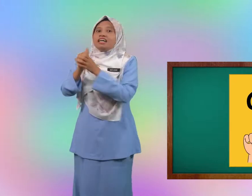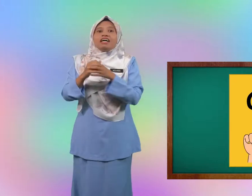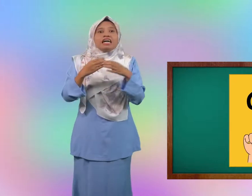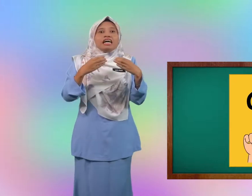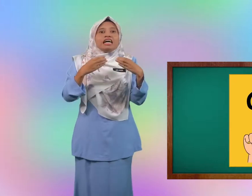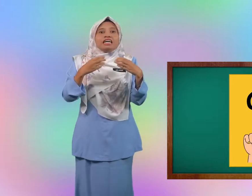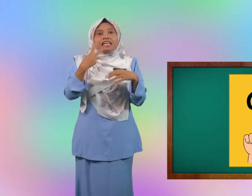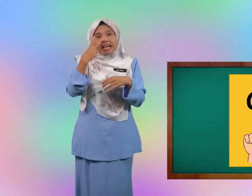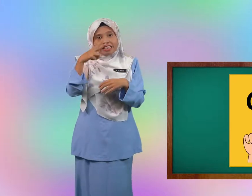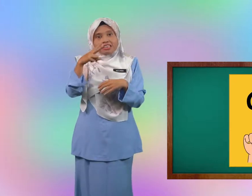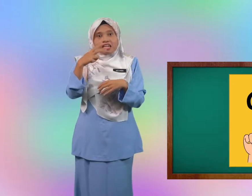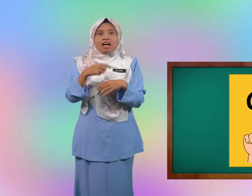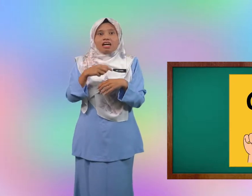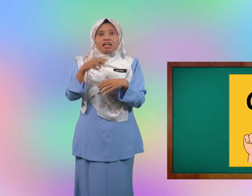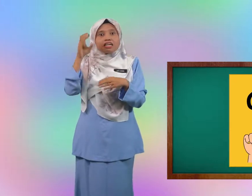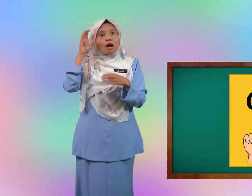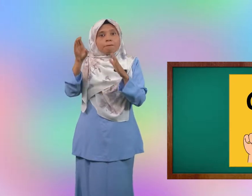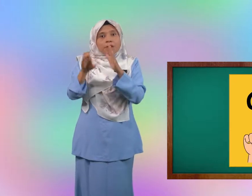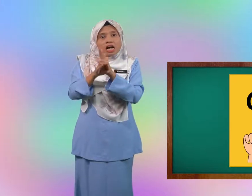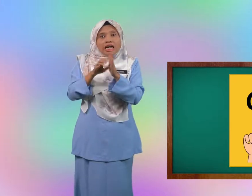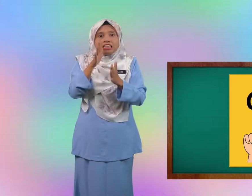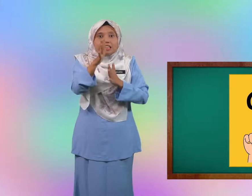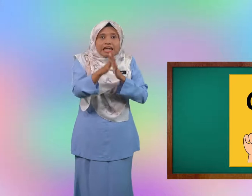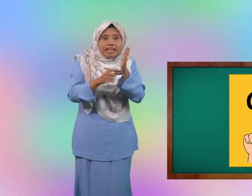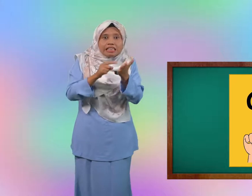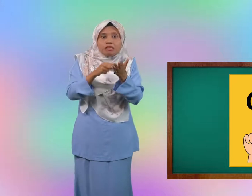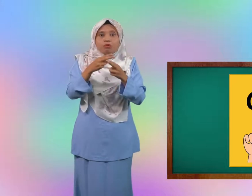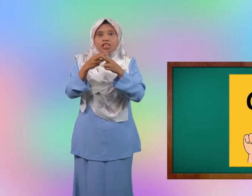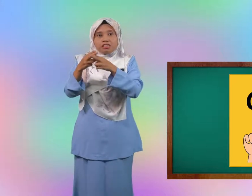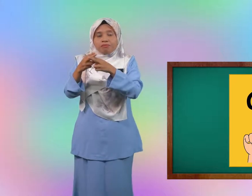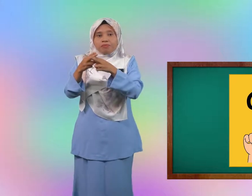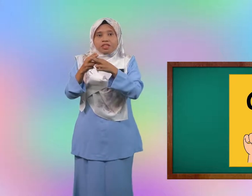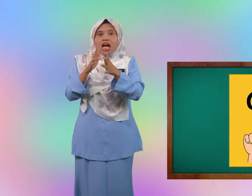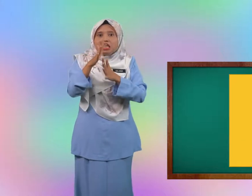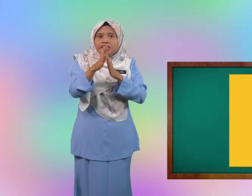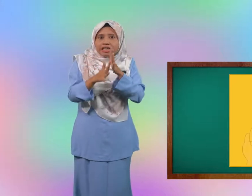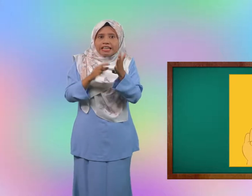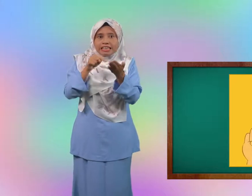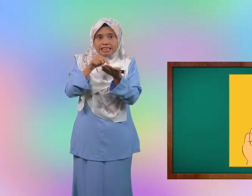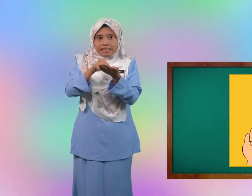Lihat gambar isyarat ini pula. Isyarat ini